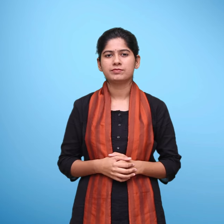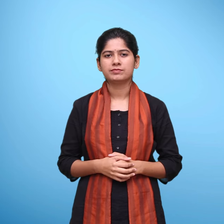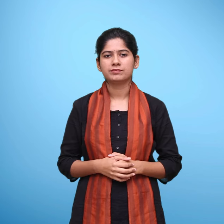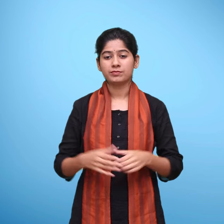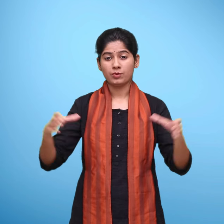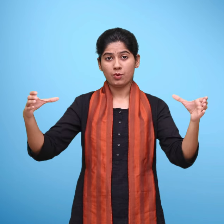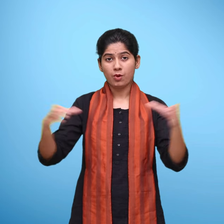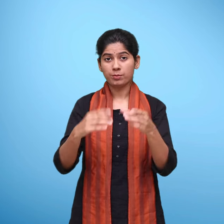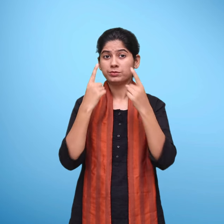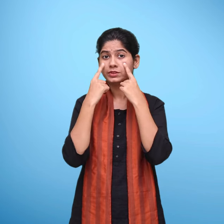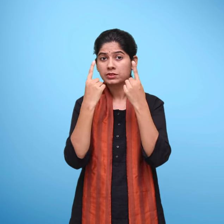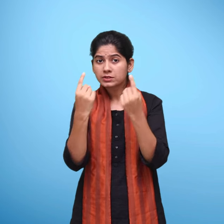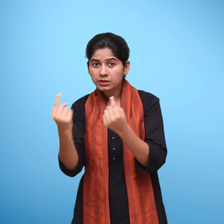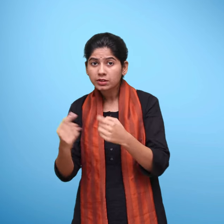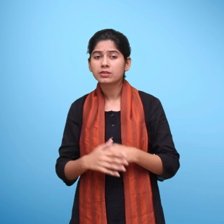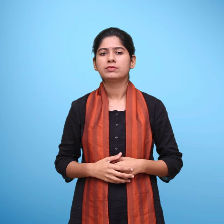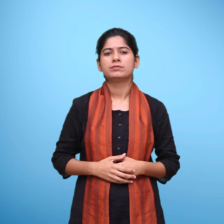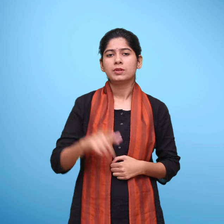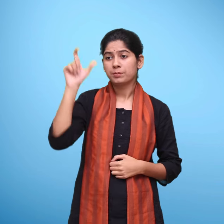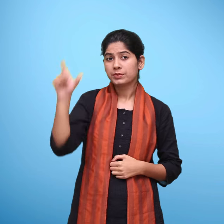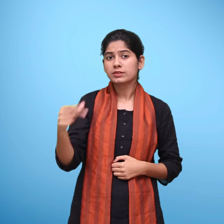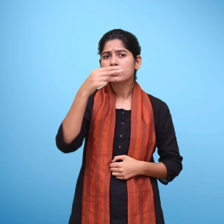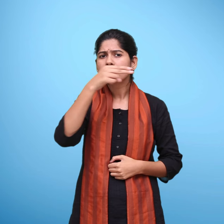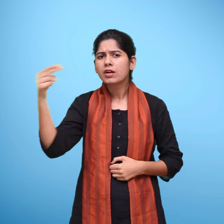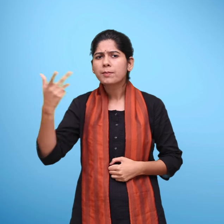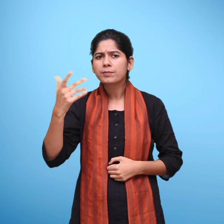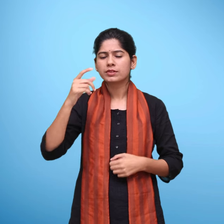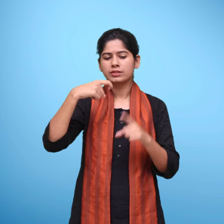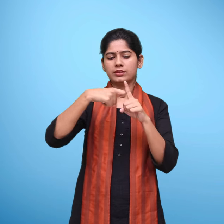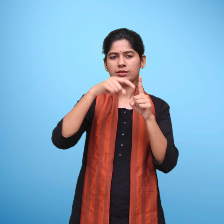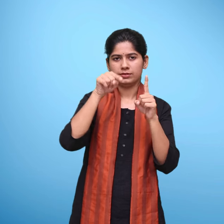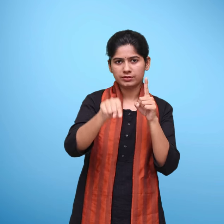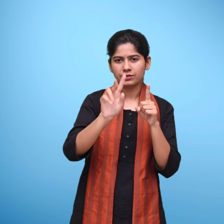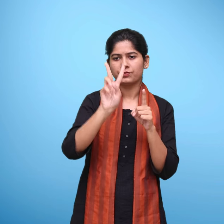समीक्ष समिती केवी श्रीदेवी साहयक आचार